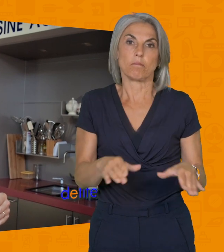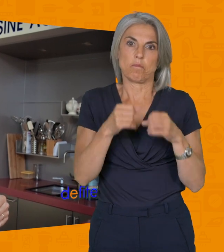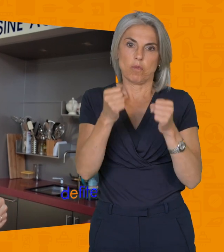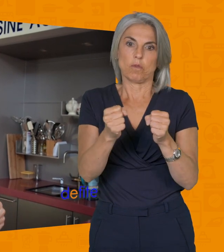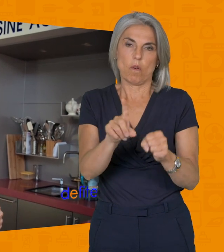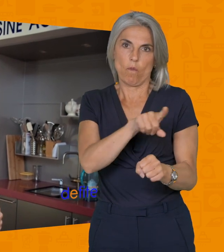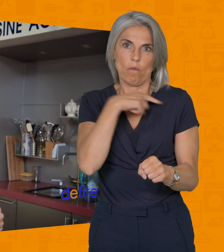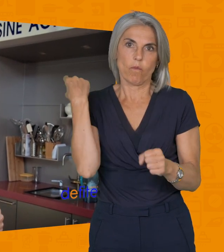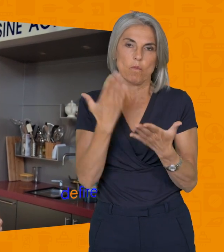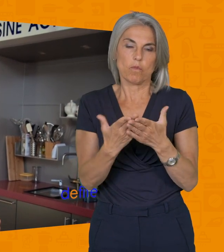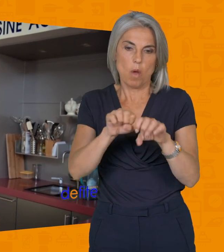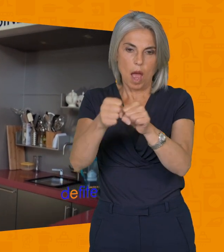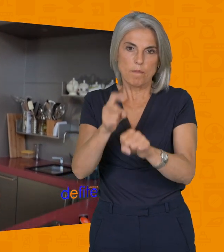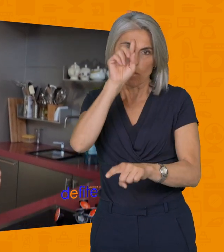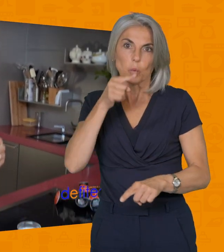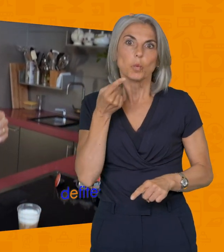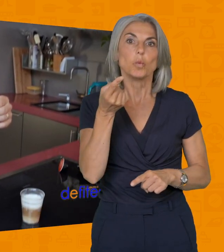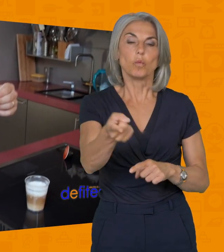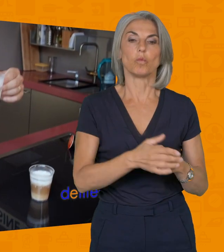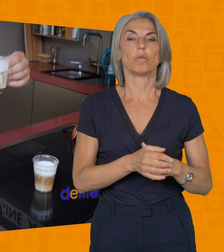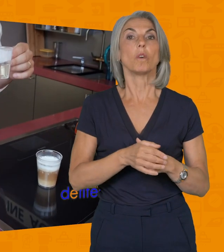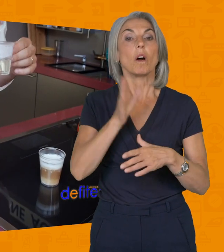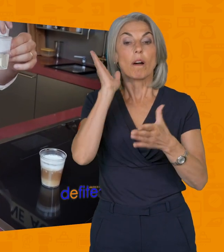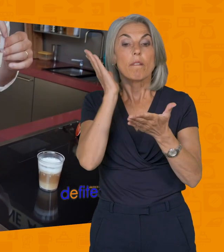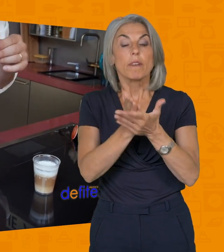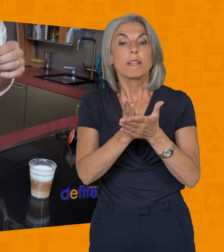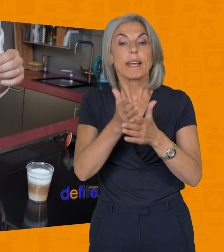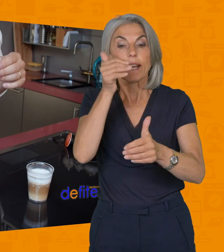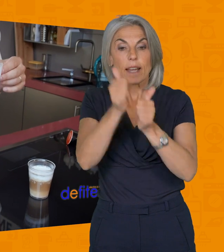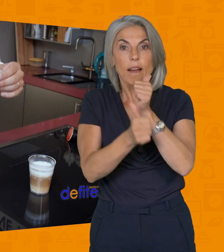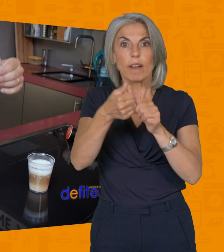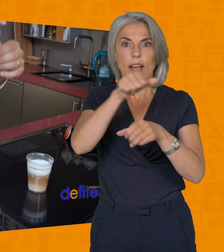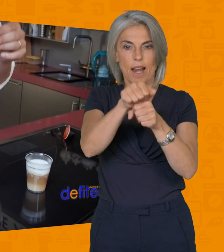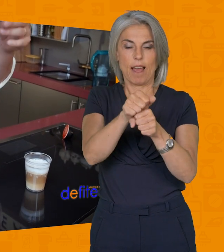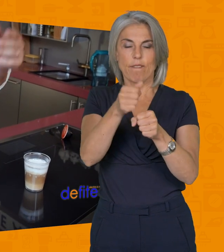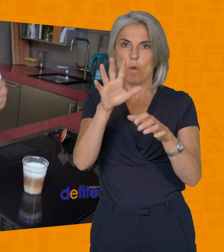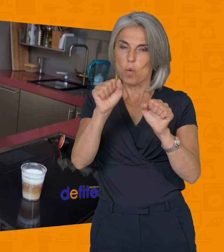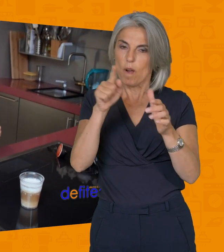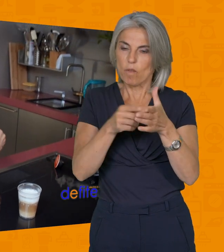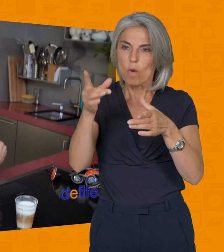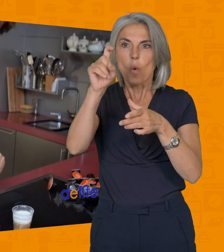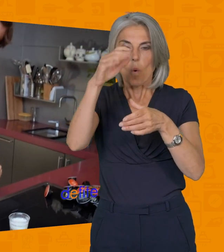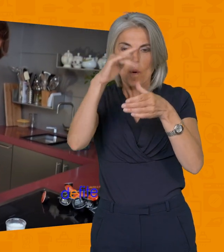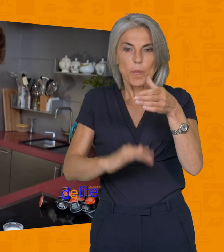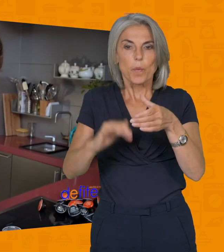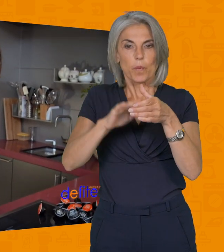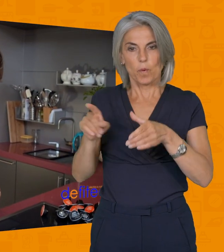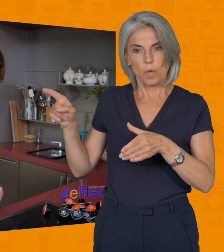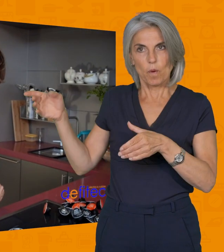arriver, c'est que vous l'abîmiez définitivement. Donc, chaque fois que vous faites du lait, du café, si vous en faites beaucoup, n'hésitez pas à rincer. Regardez-moi ça. C'est